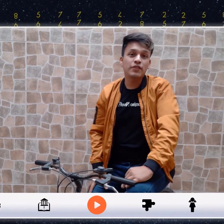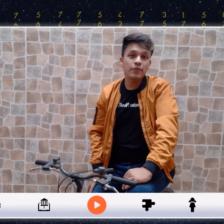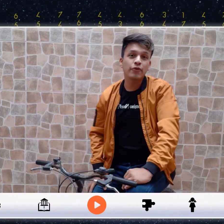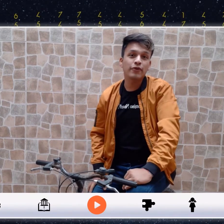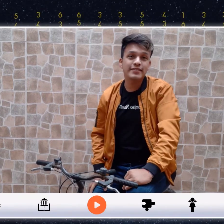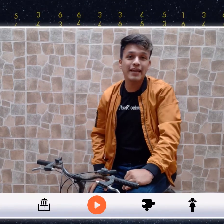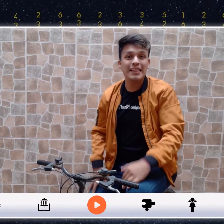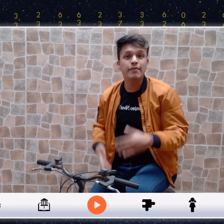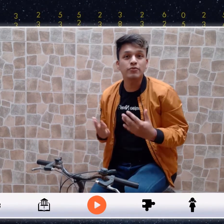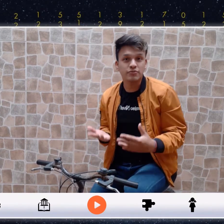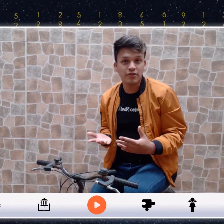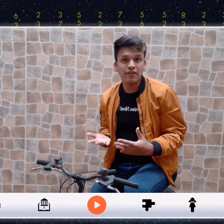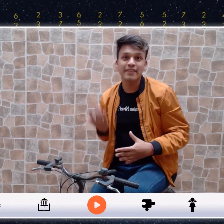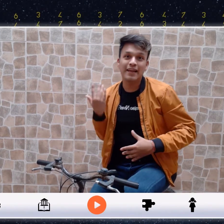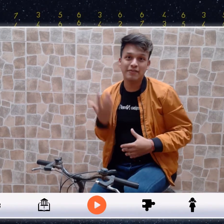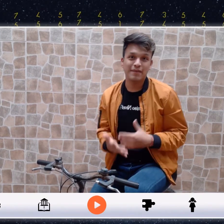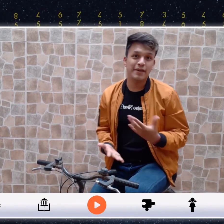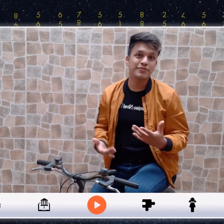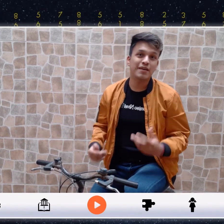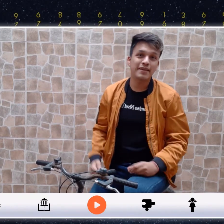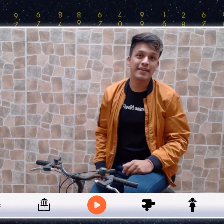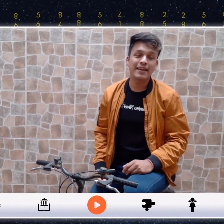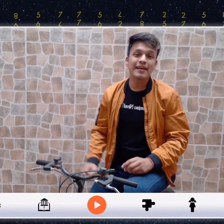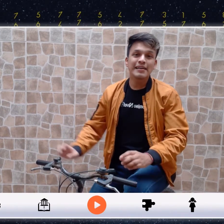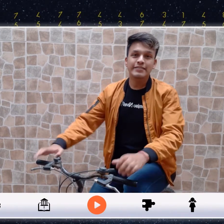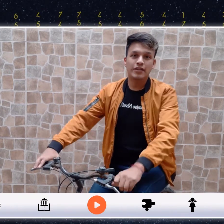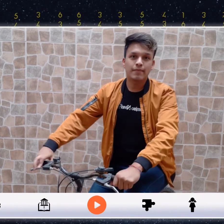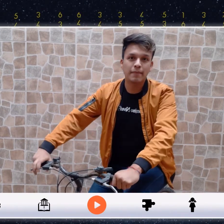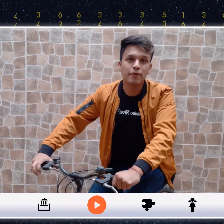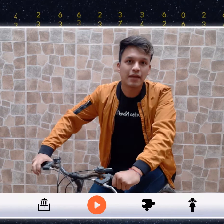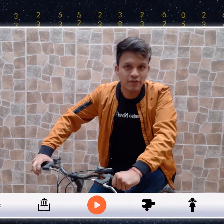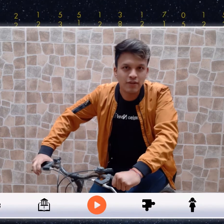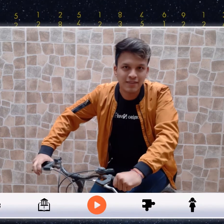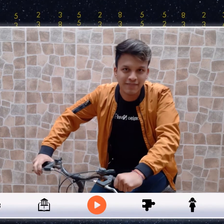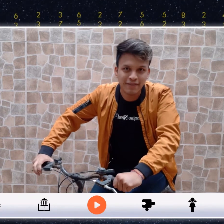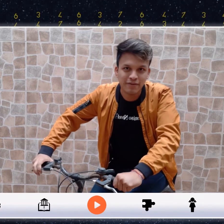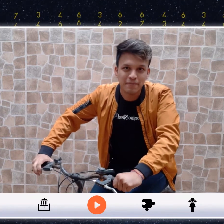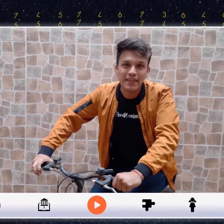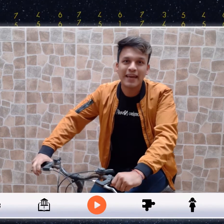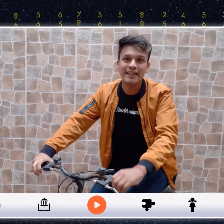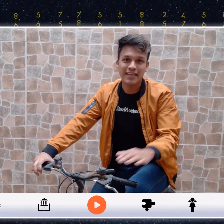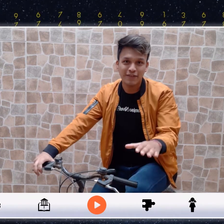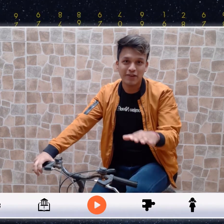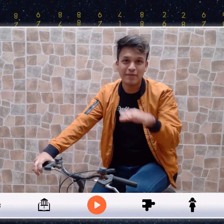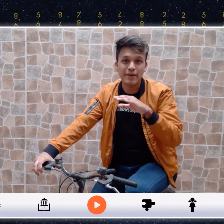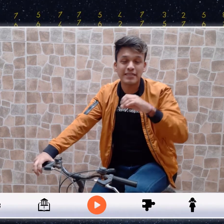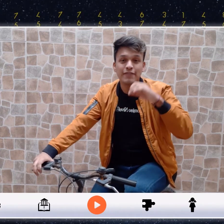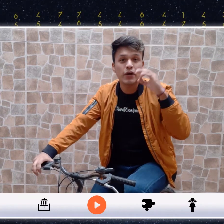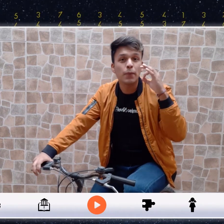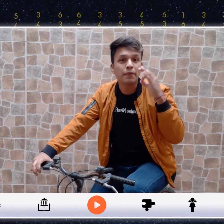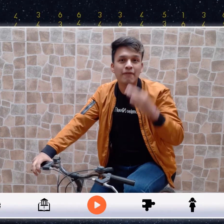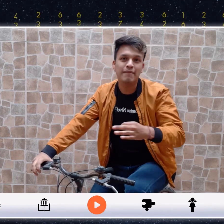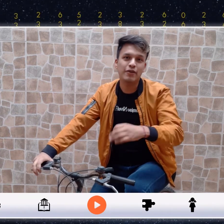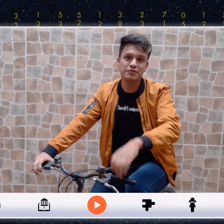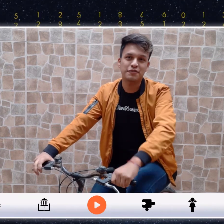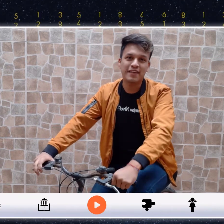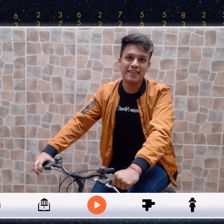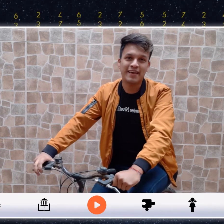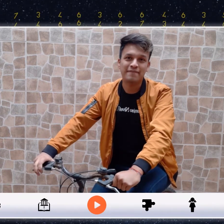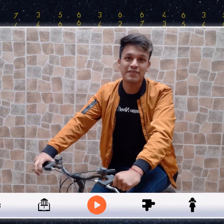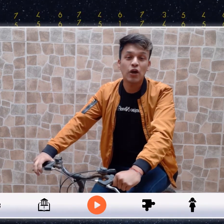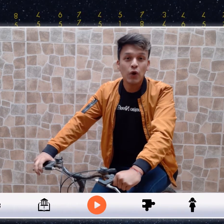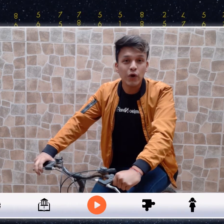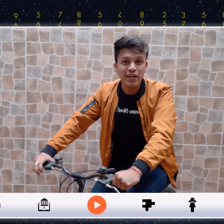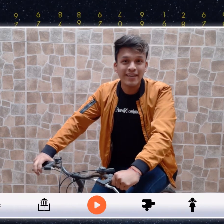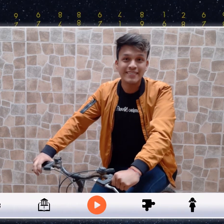solo porque contribuyo así a la disminución de la contaminación ambiental sino también porque evito el tráfico El tráfico que puede significar un problema en nuestro